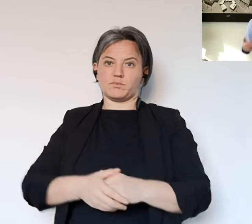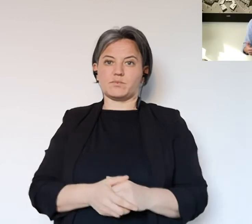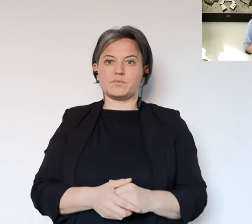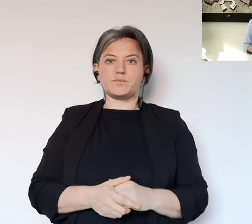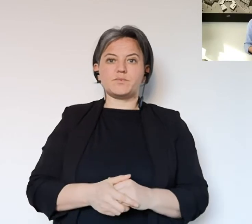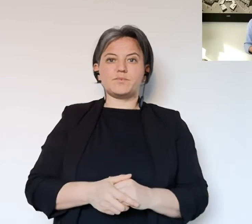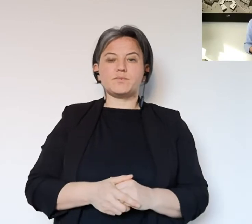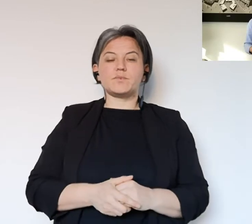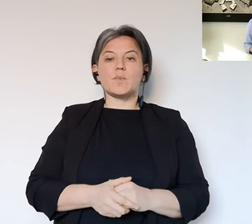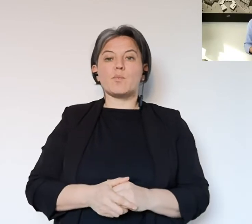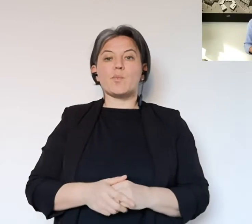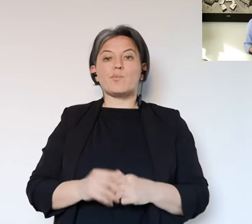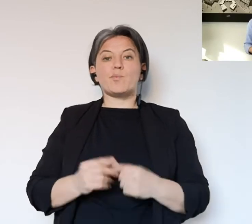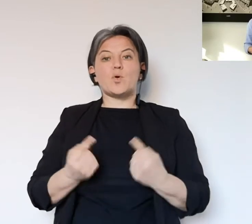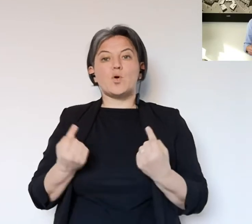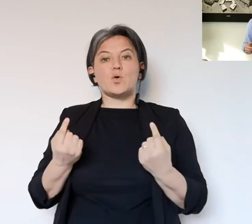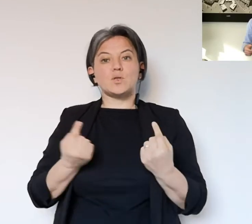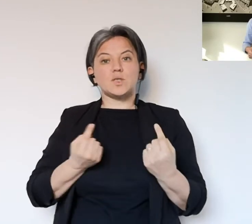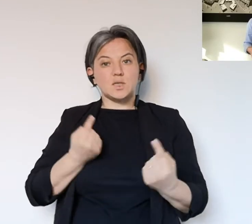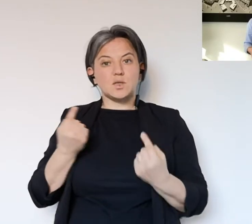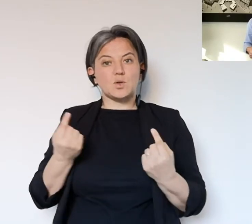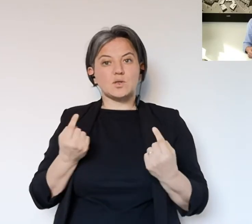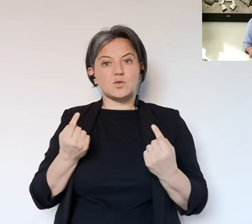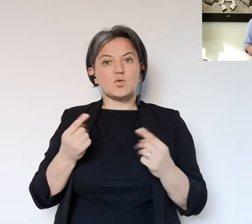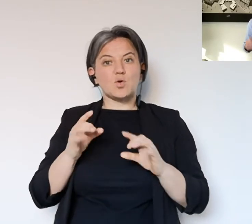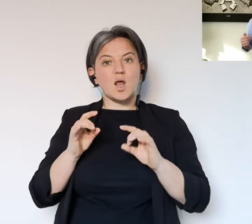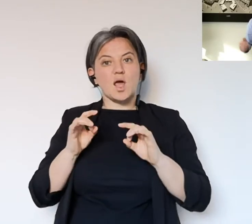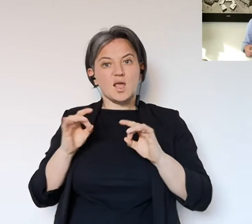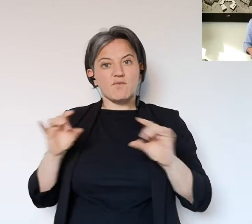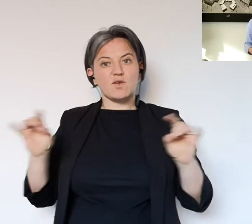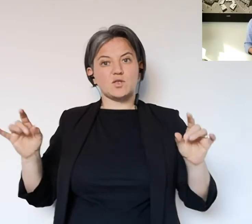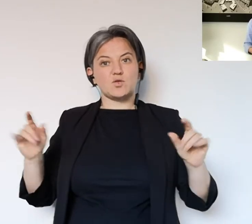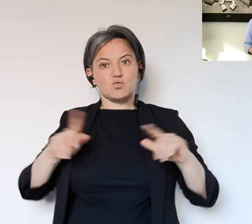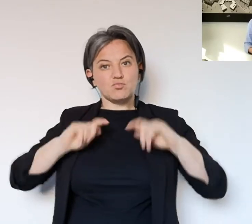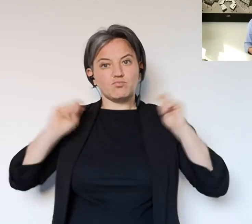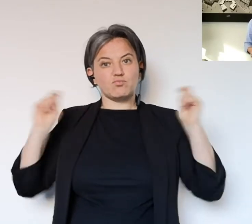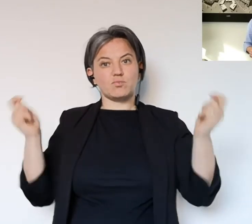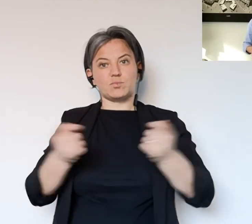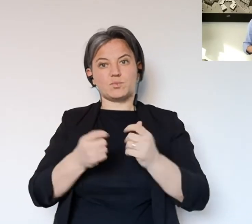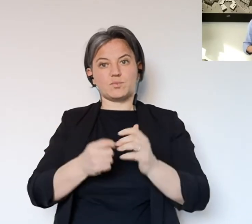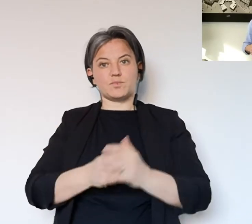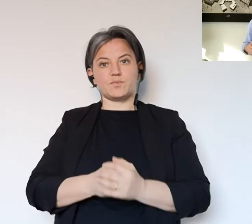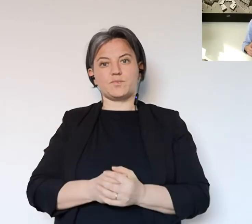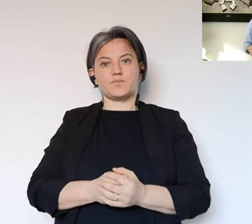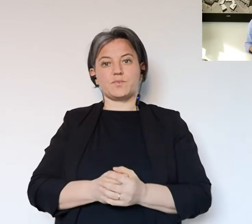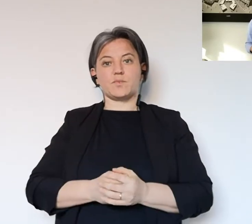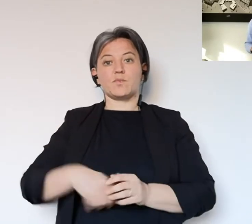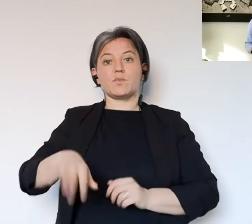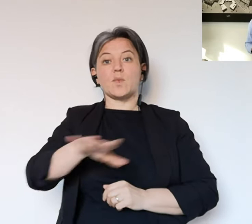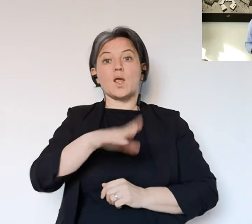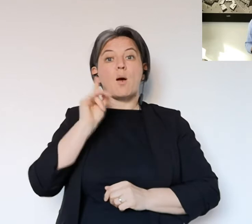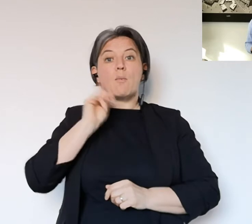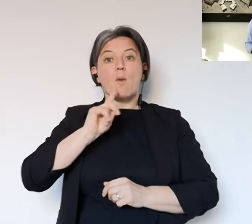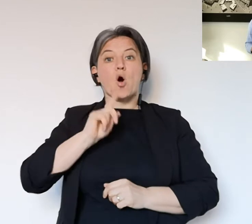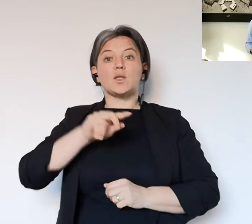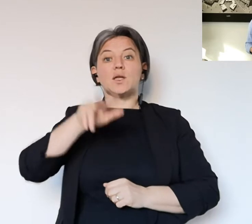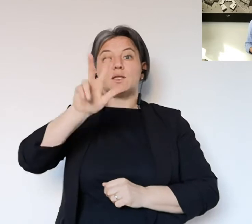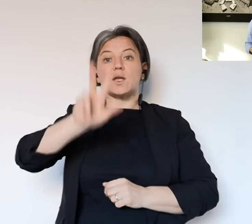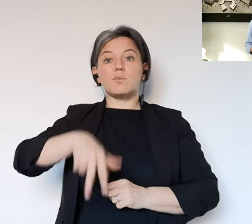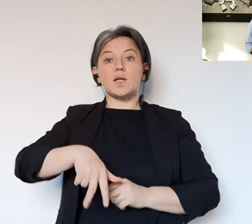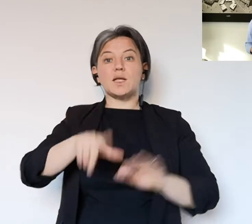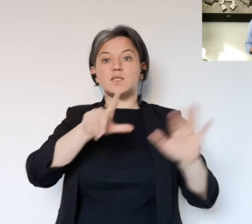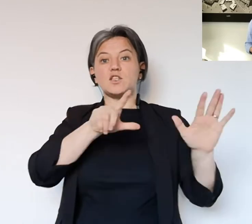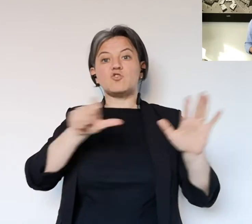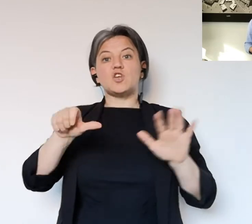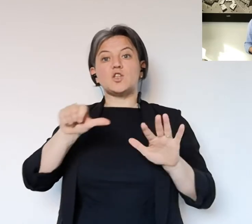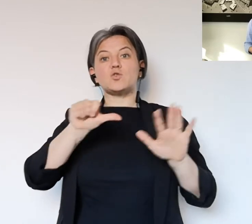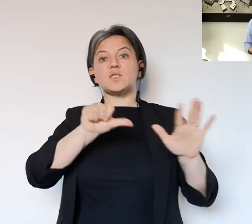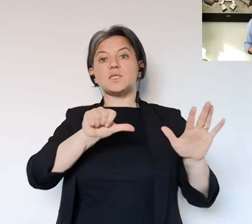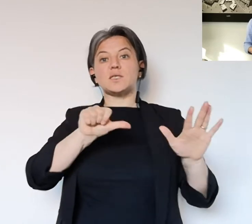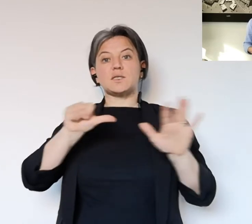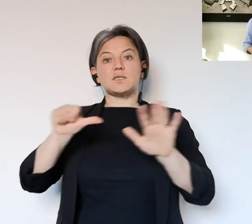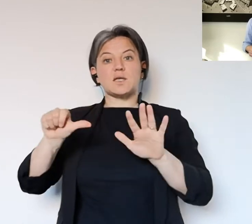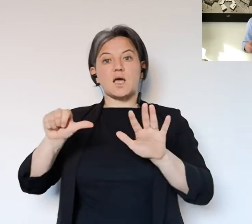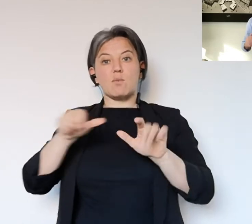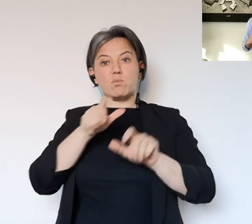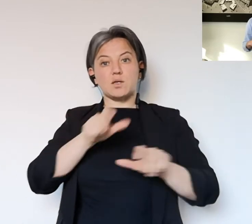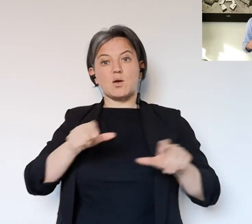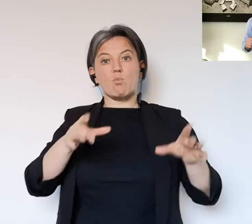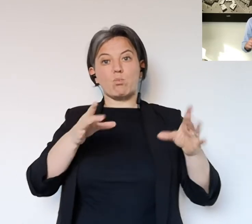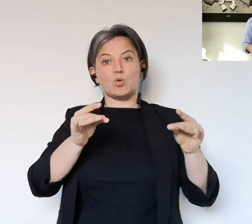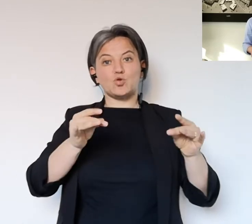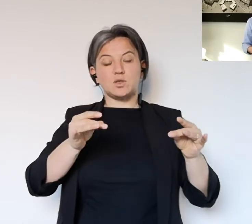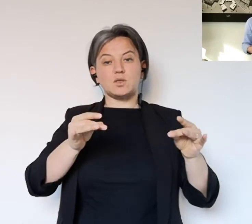nostra capacità di resistenza a quello che è oggigiorno il quadro di infezioni più in generale.